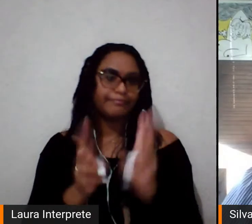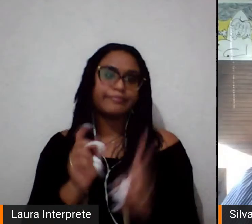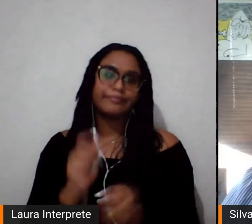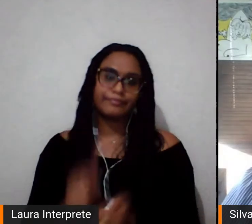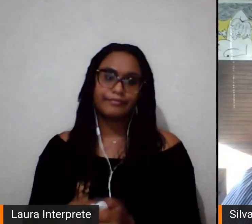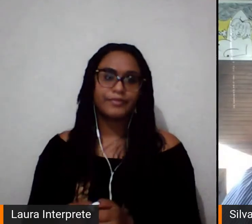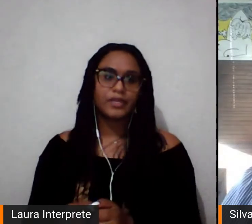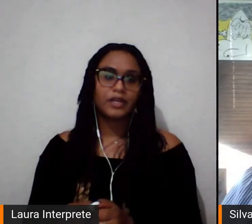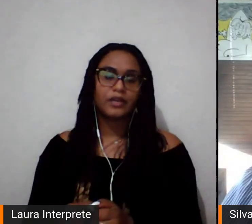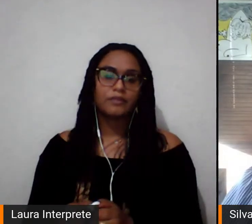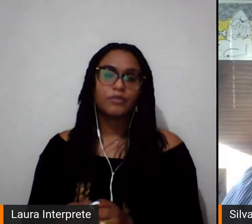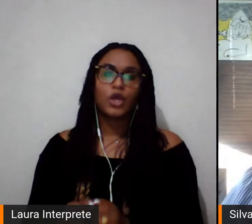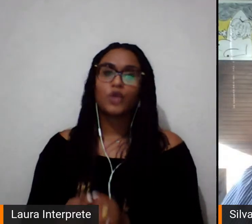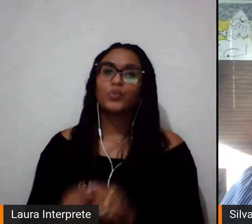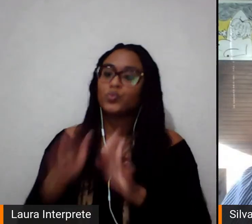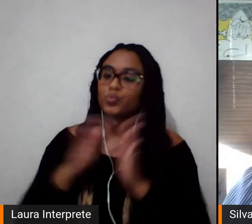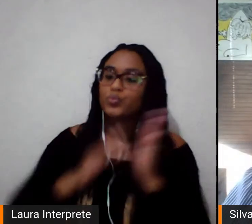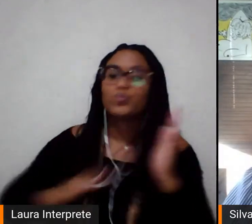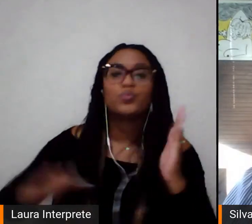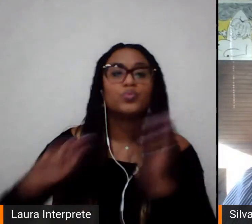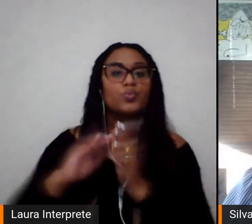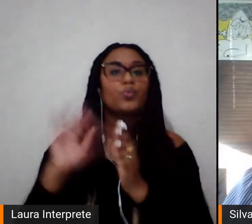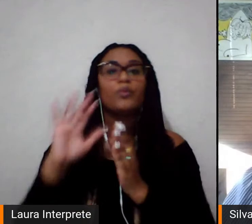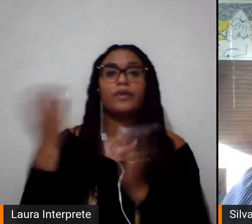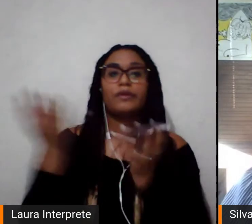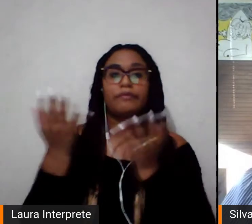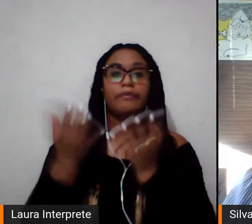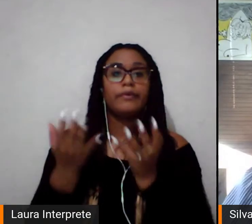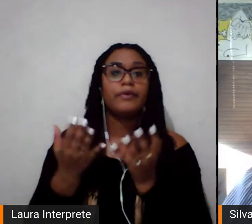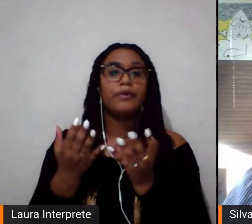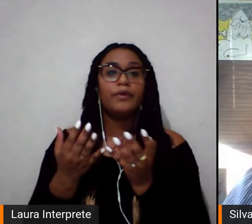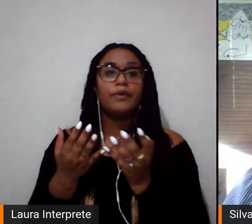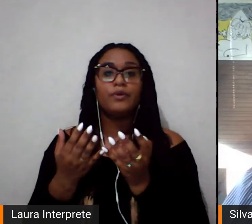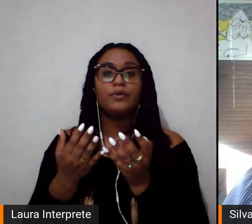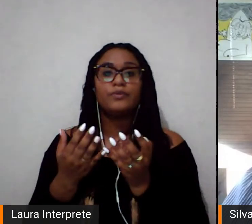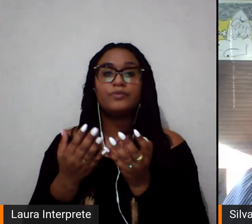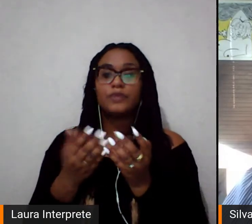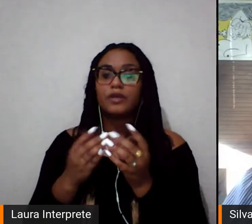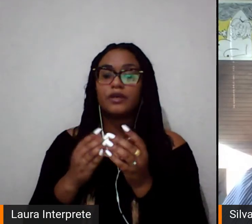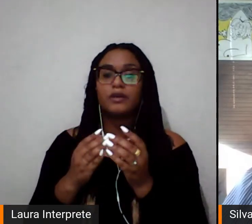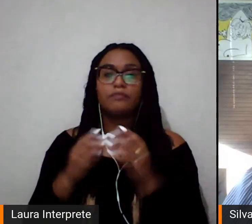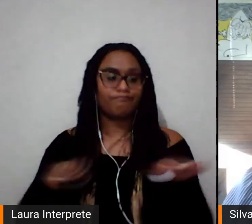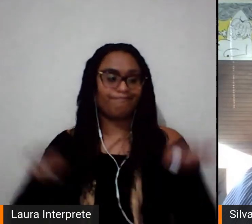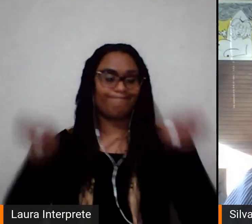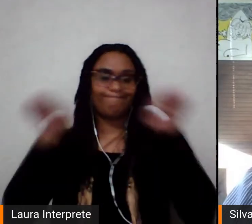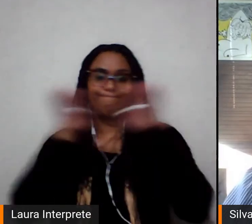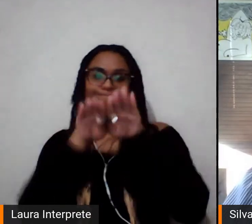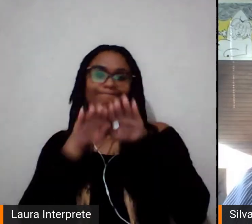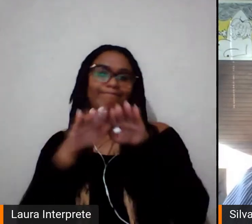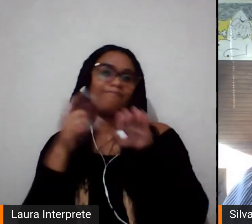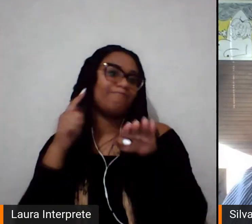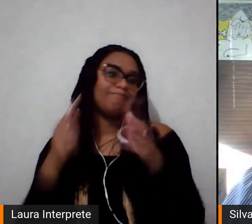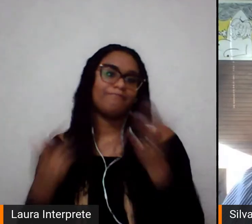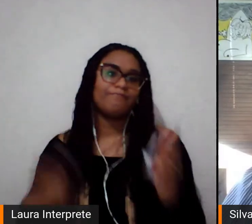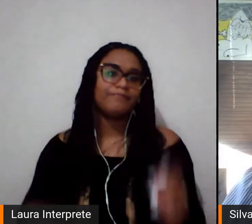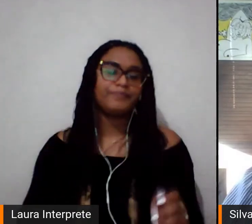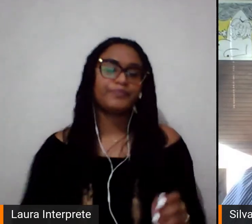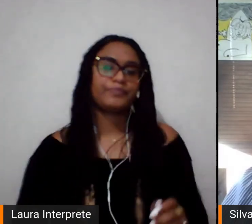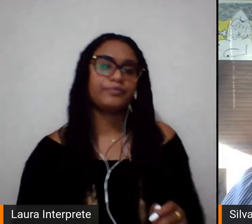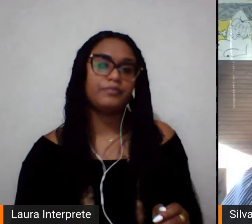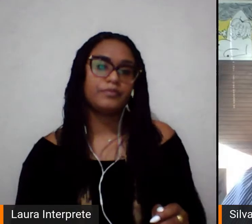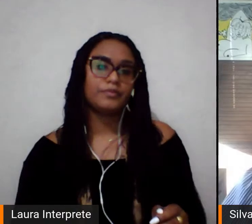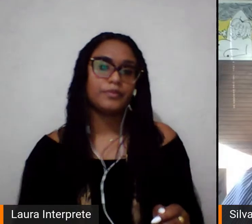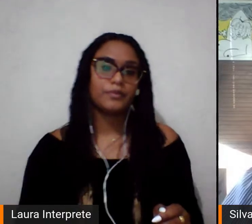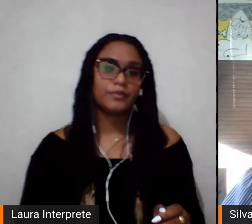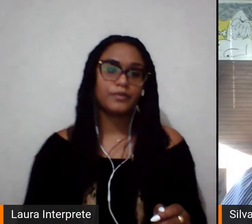um espaço generificado, que tanto produz corpos generificados como reproduz a